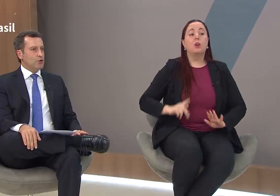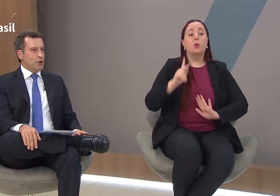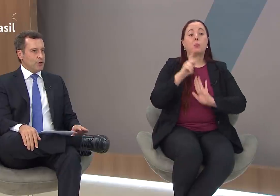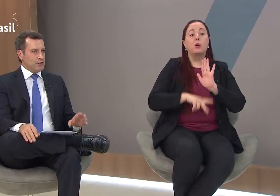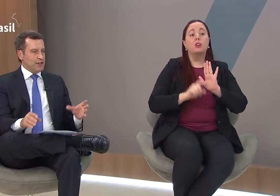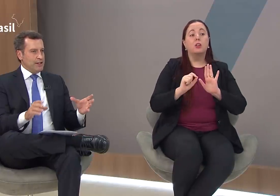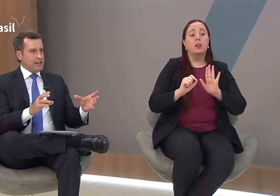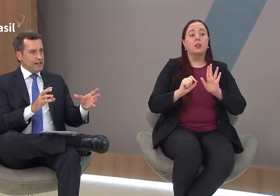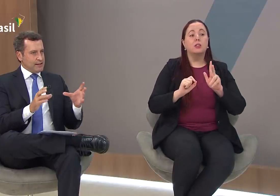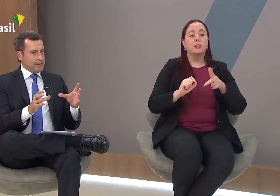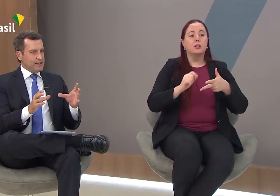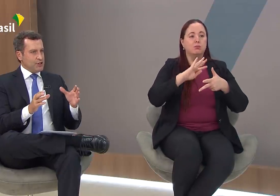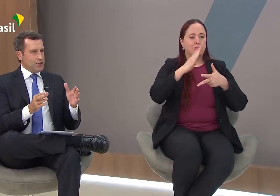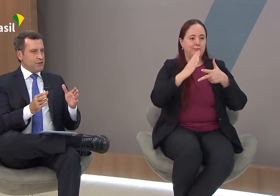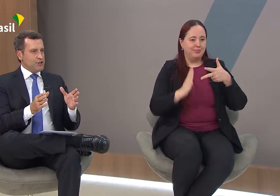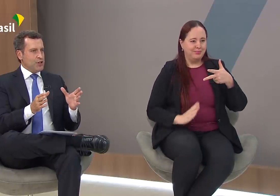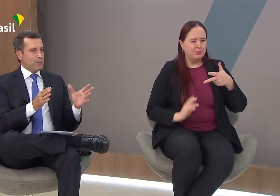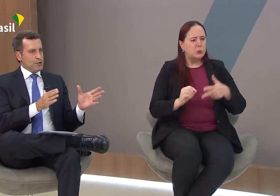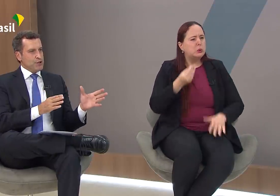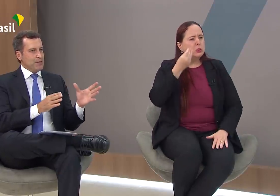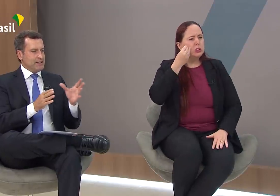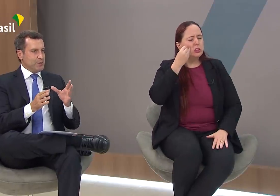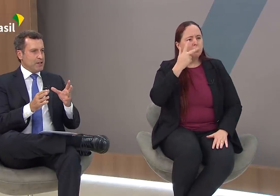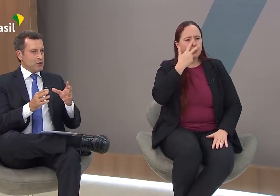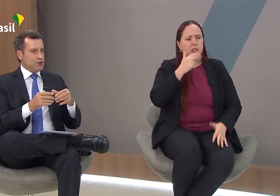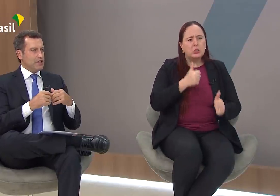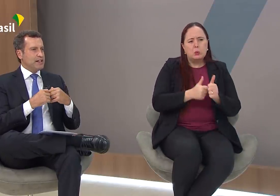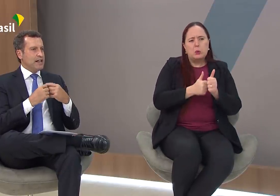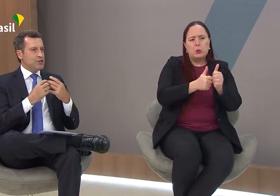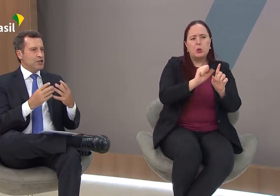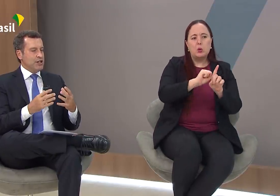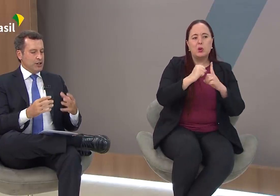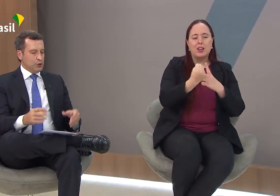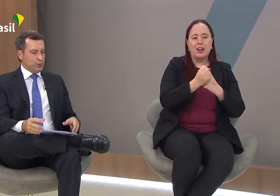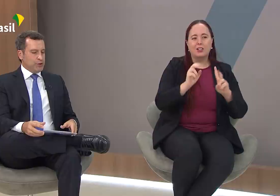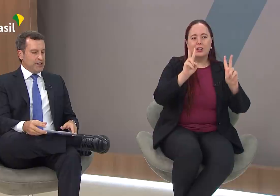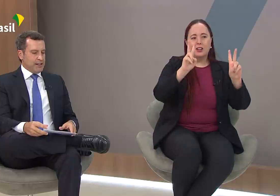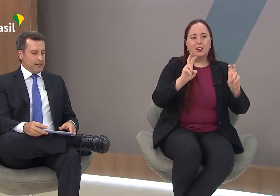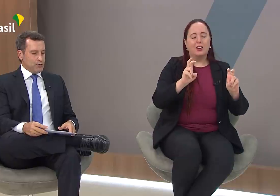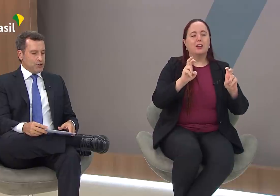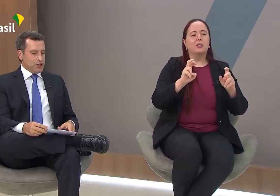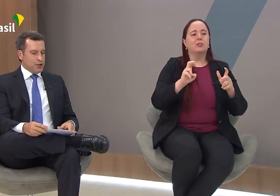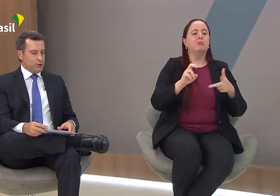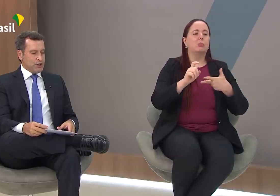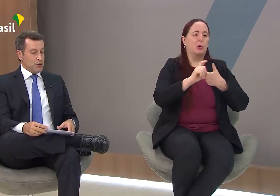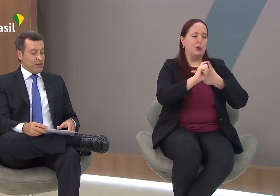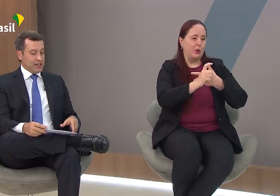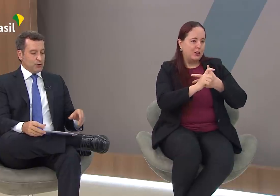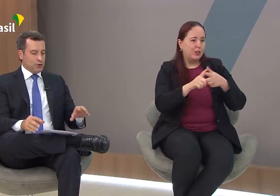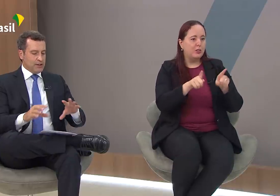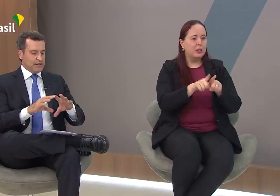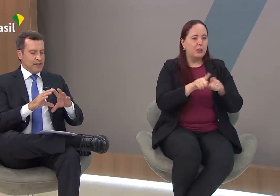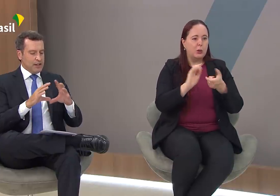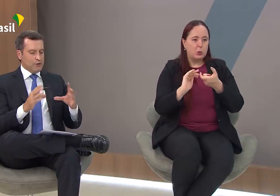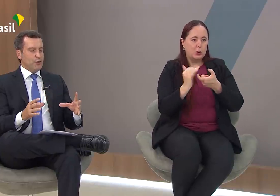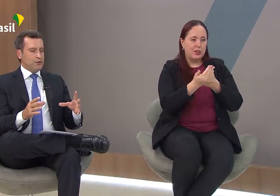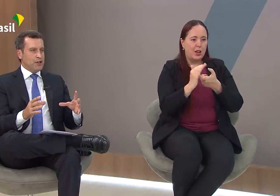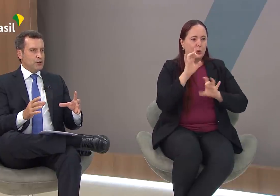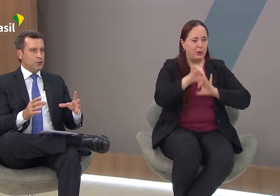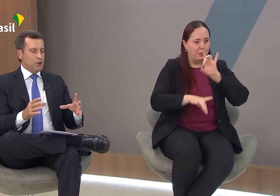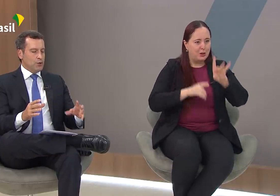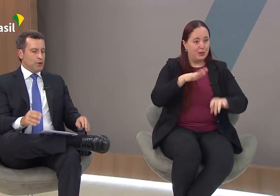Librasgov, que é essa tentativa de aproximar também a sociedade do poder executivo, das nomenclaturas